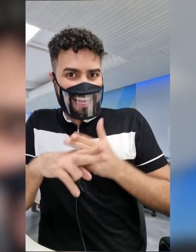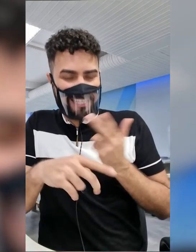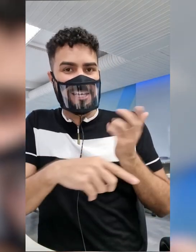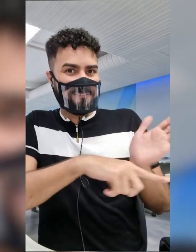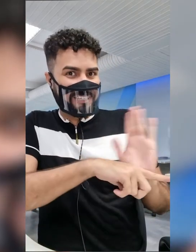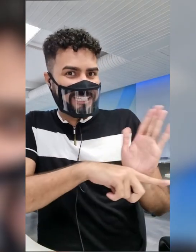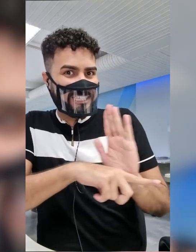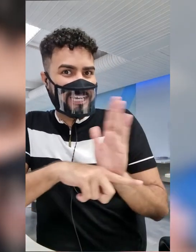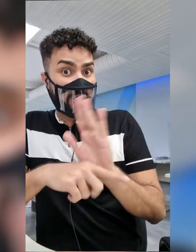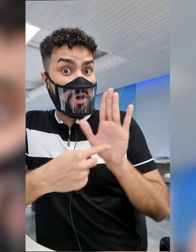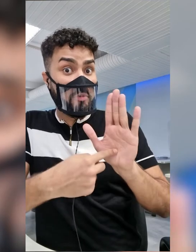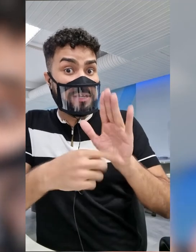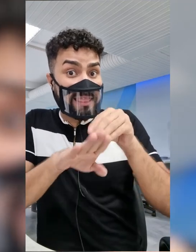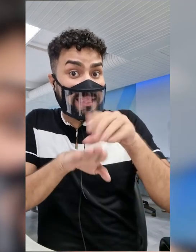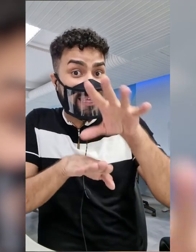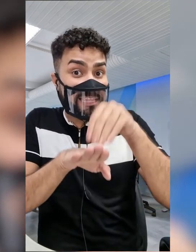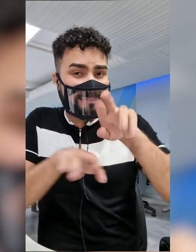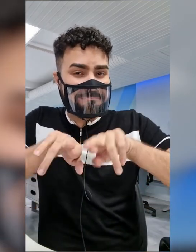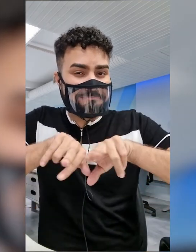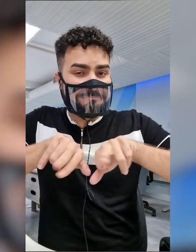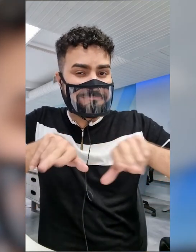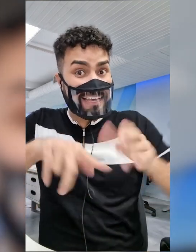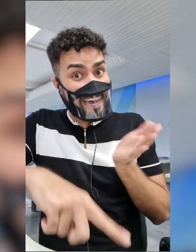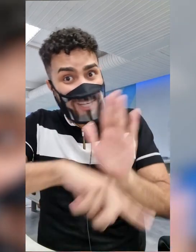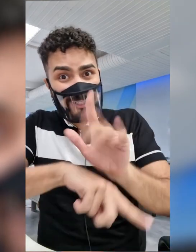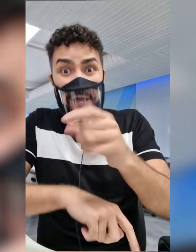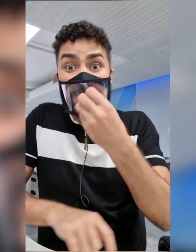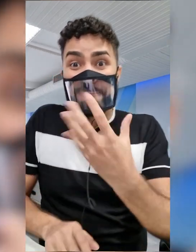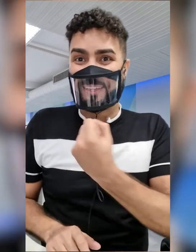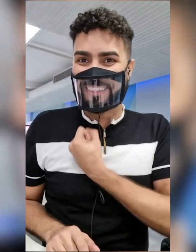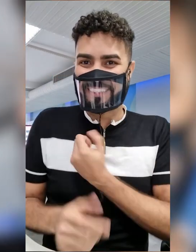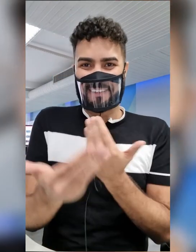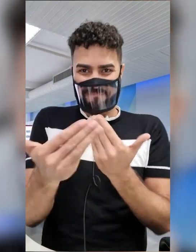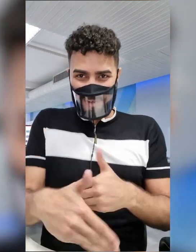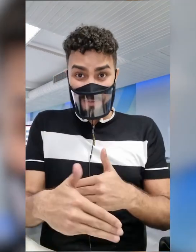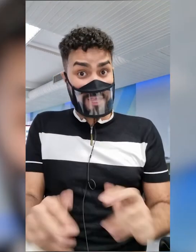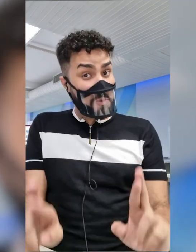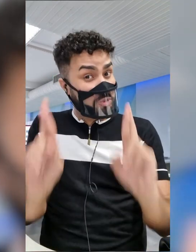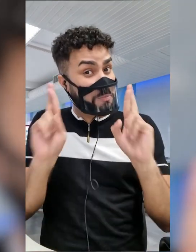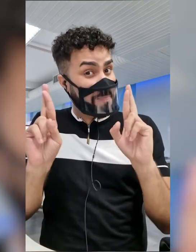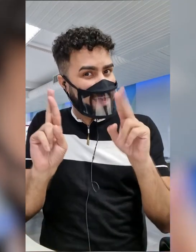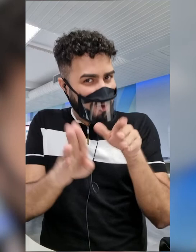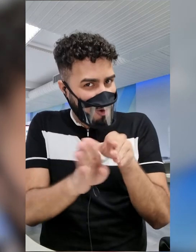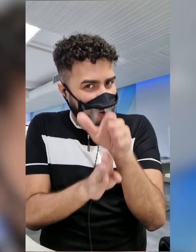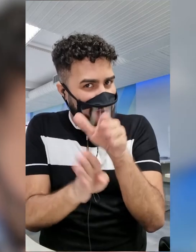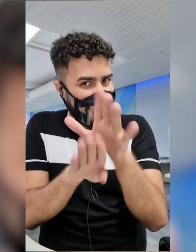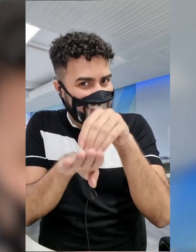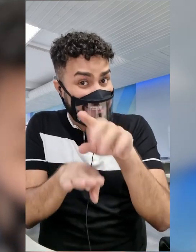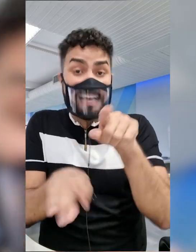várias dicas que podem ajudar você a conseguir um bom desempenho no exame. Esperamos que essas orientações e o